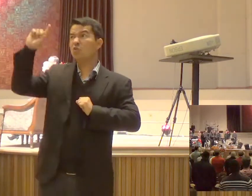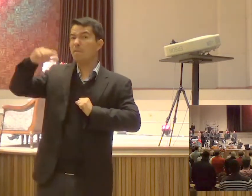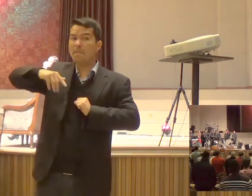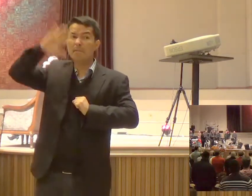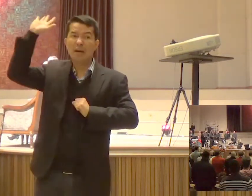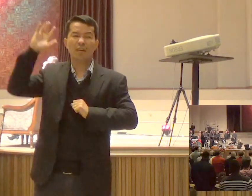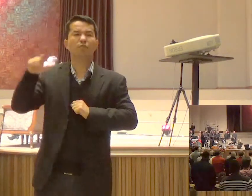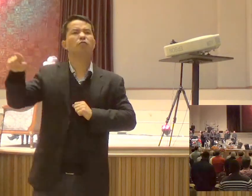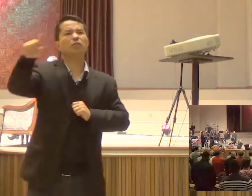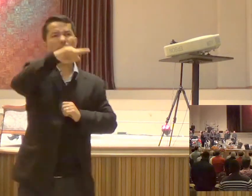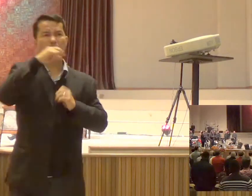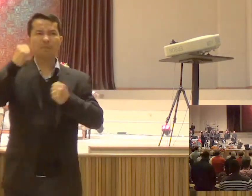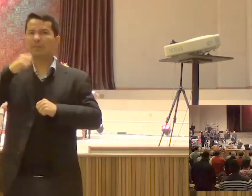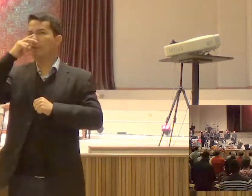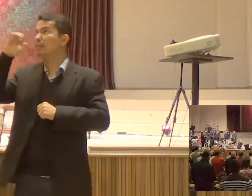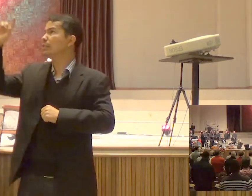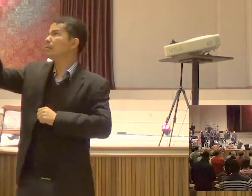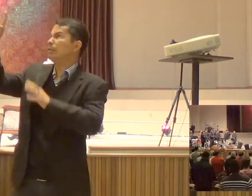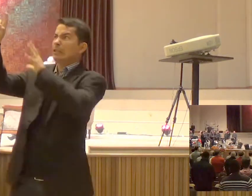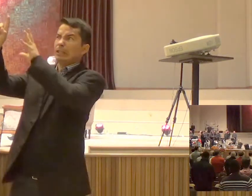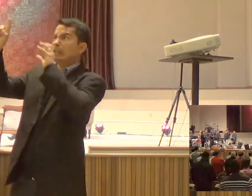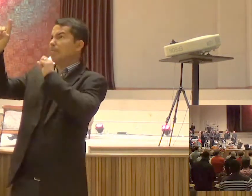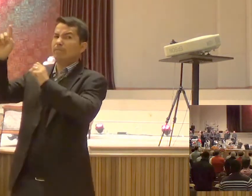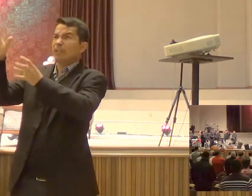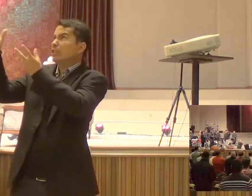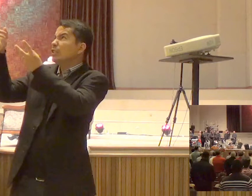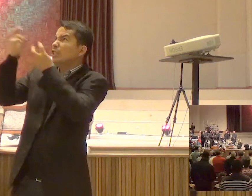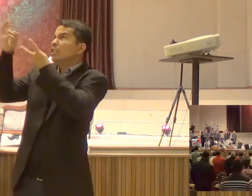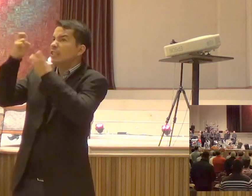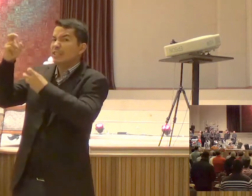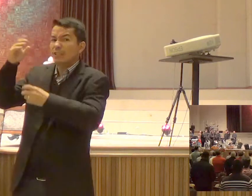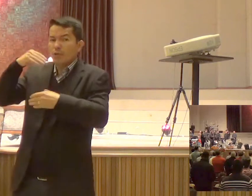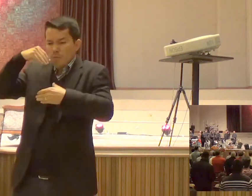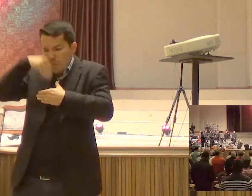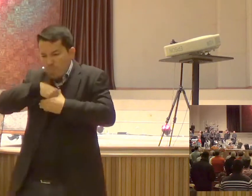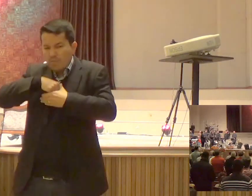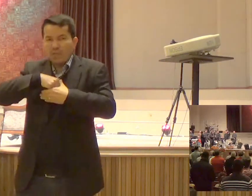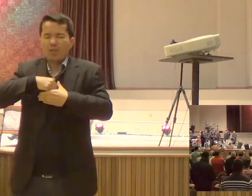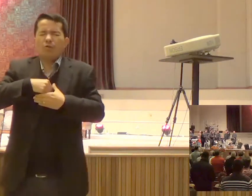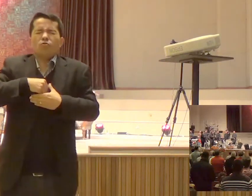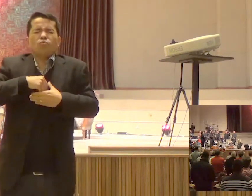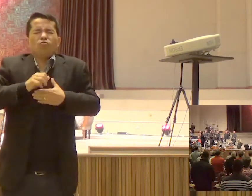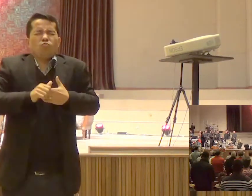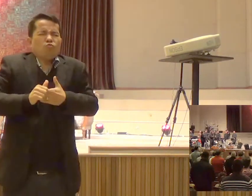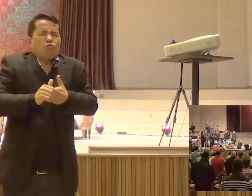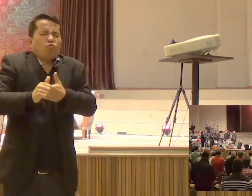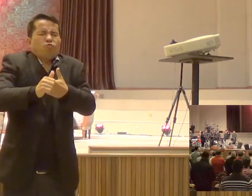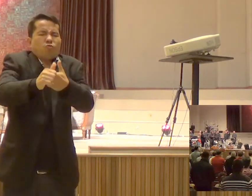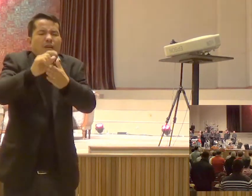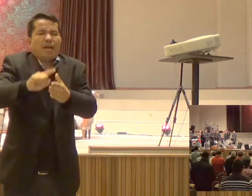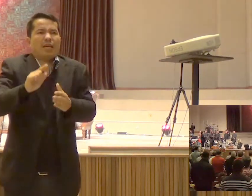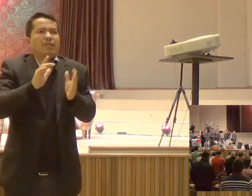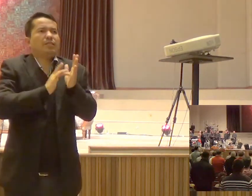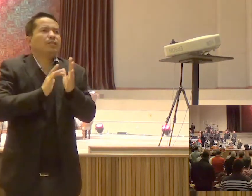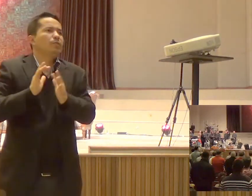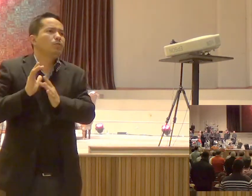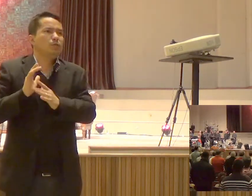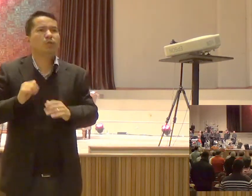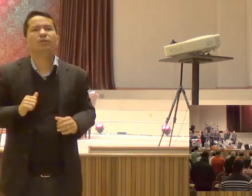O líder Da sua casa E desta sociedade Em nome de Jesus E as mulheres Não vão ficar tristes Comigo